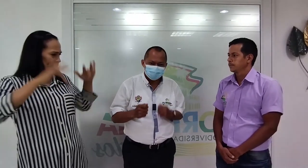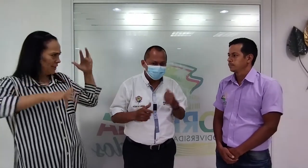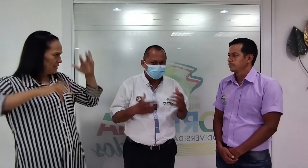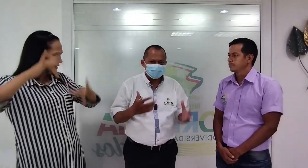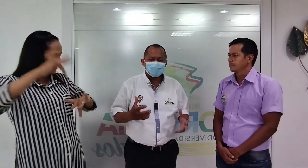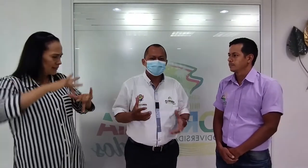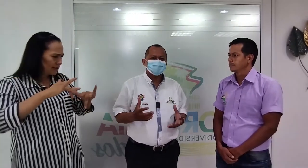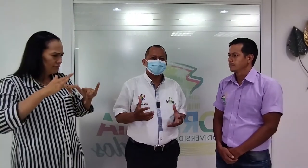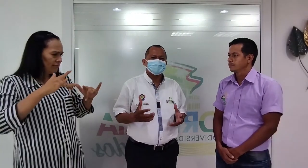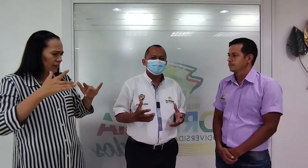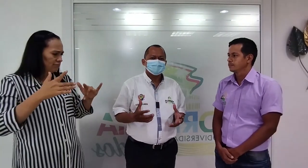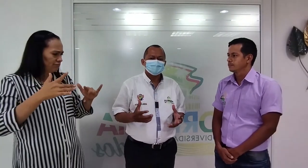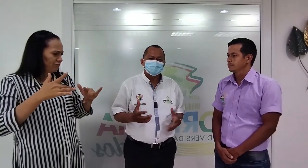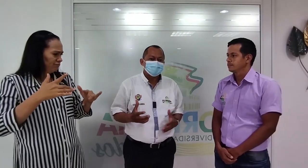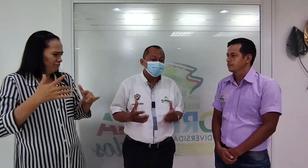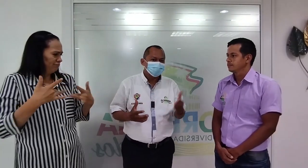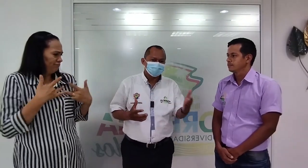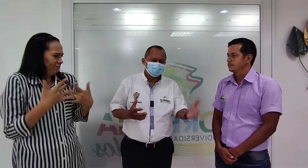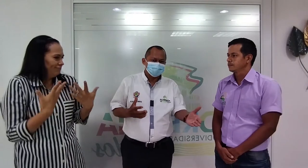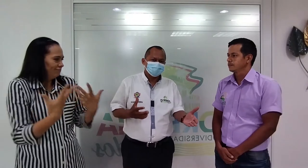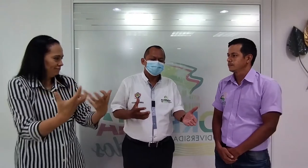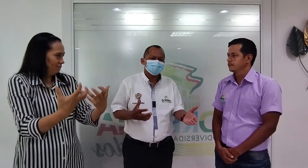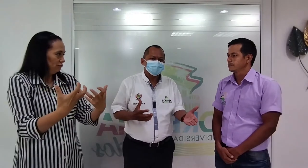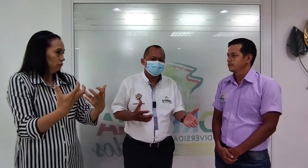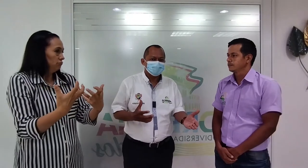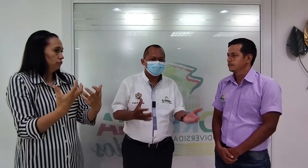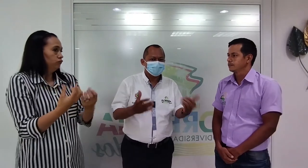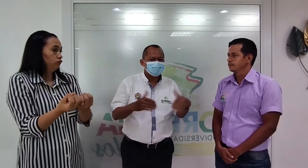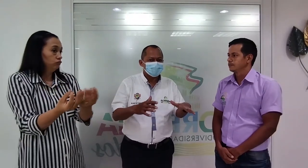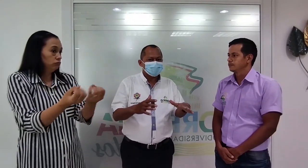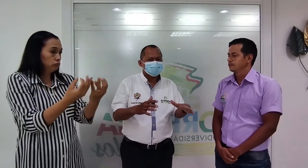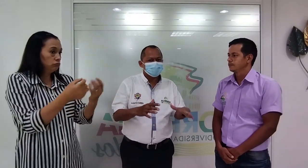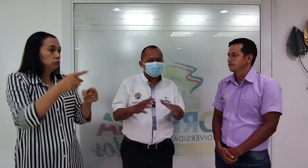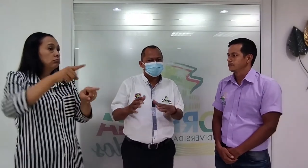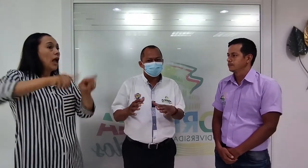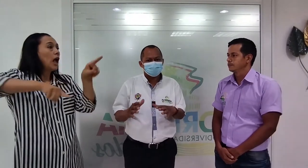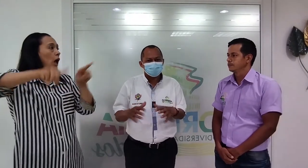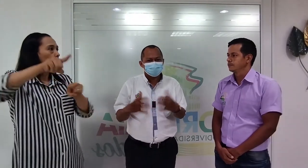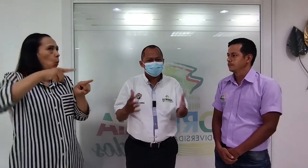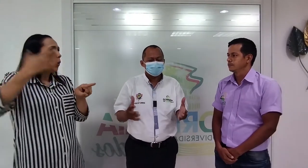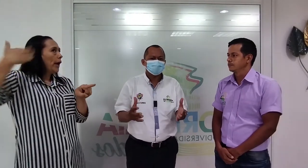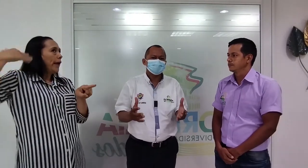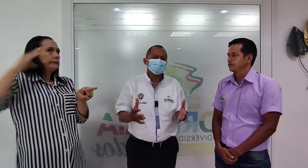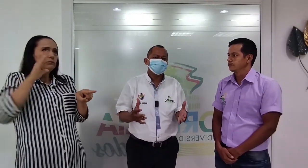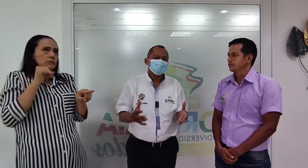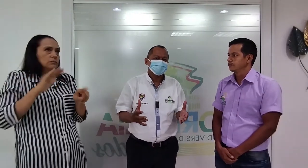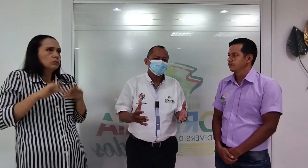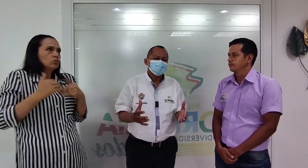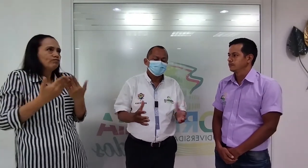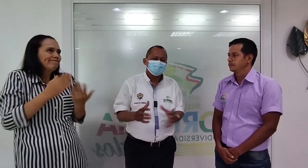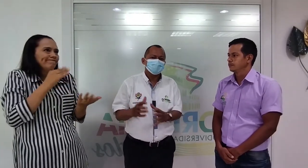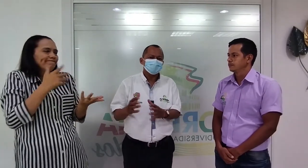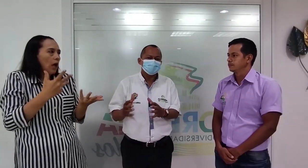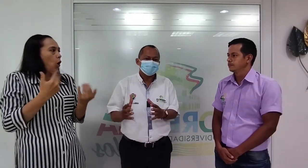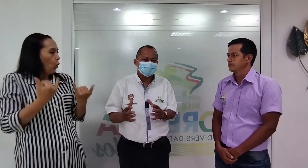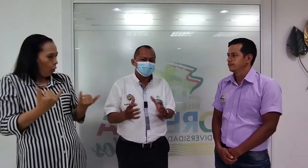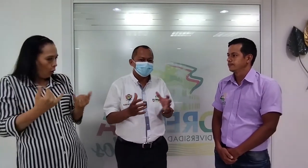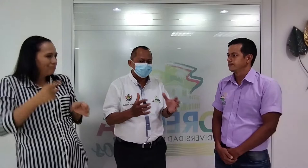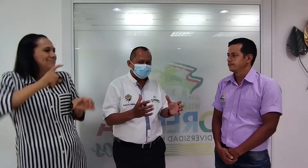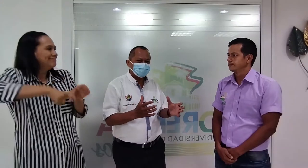voluntad, muchos que no habían ido a la escuela y los colegios hoy lo están haciendo, otros están dedicados